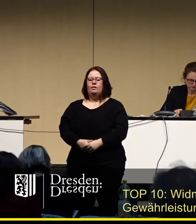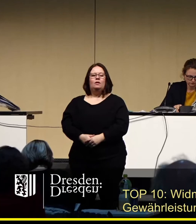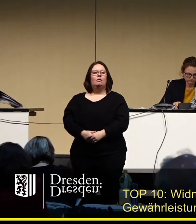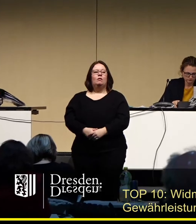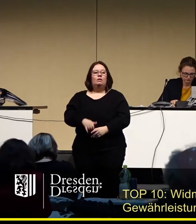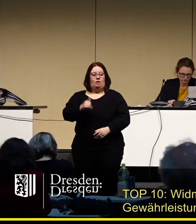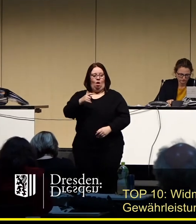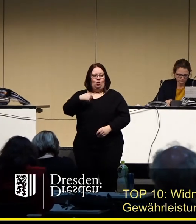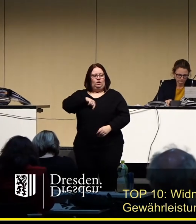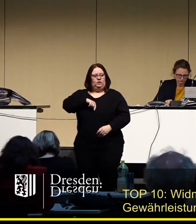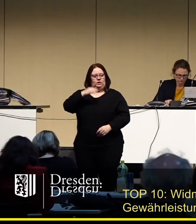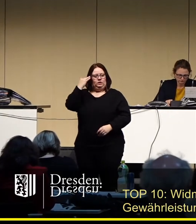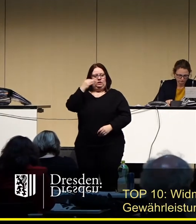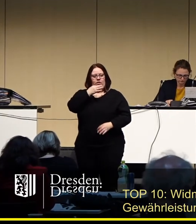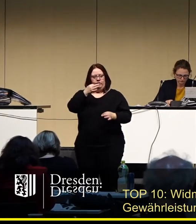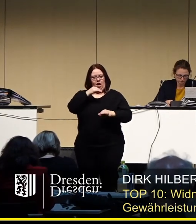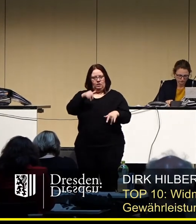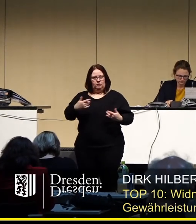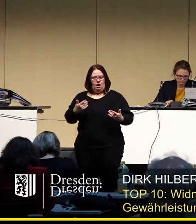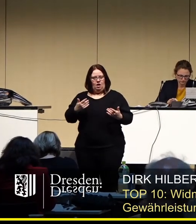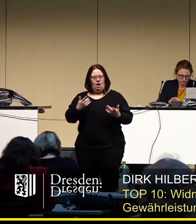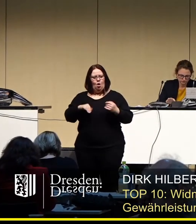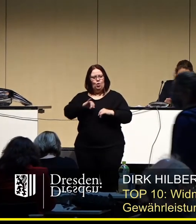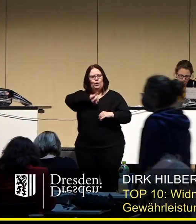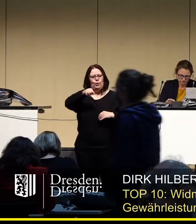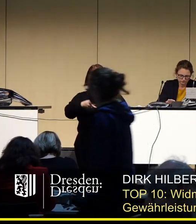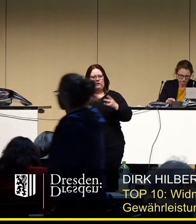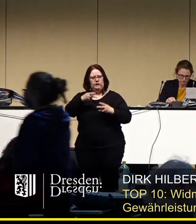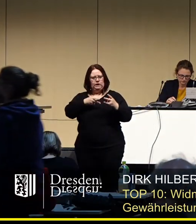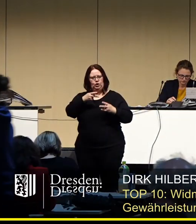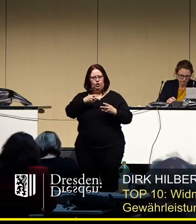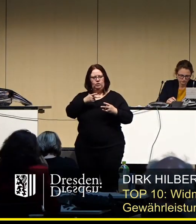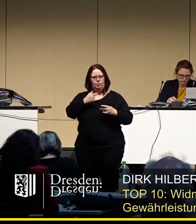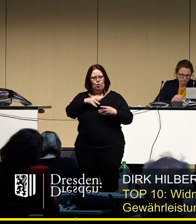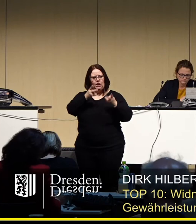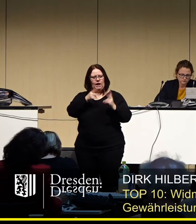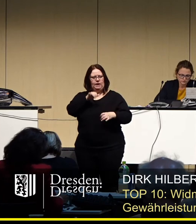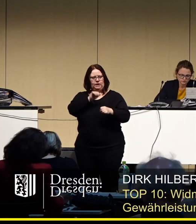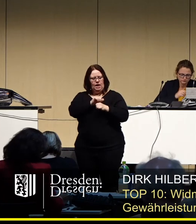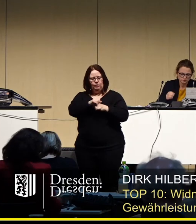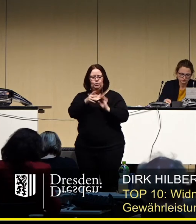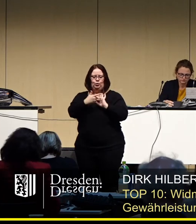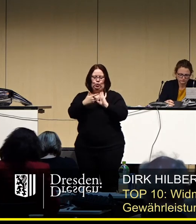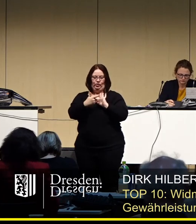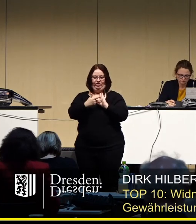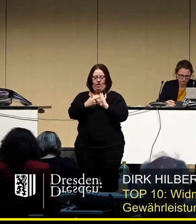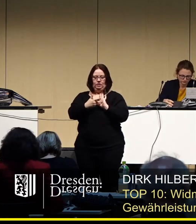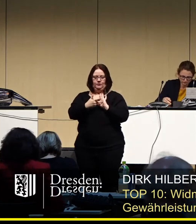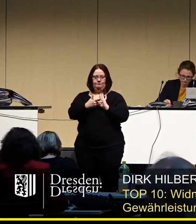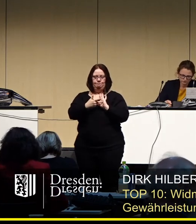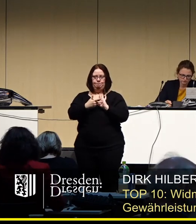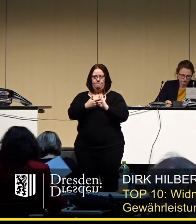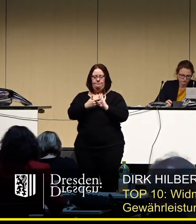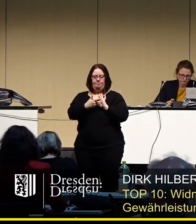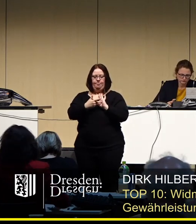Fragen haben uns beschäftigt. Wir haben das auch juristisch durch das Rechtsamt prüfen lassen. Es